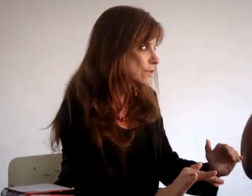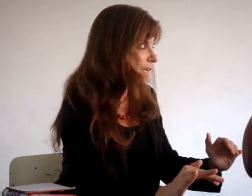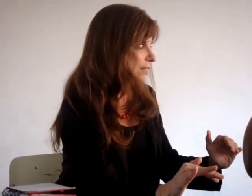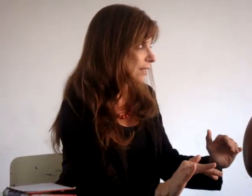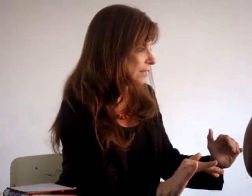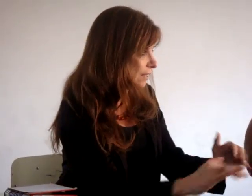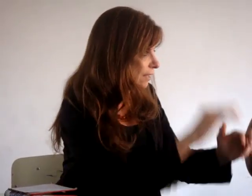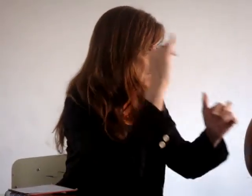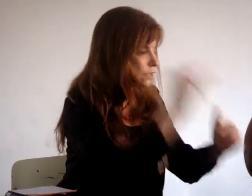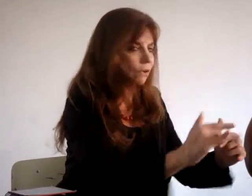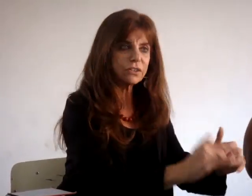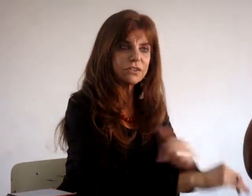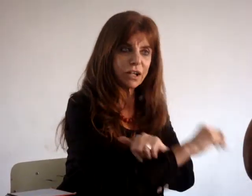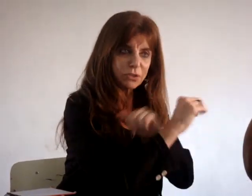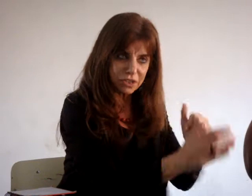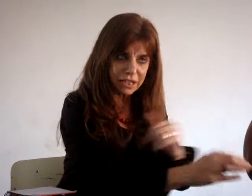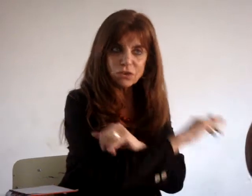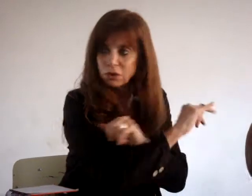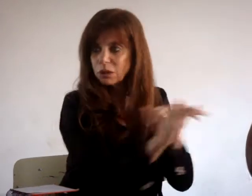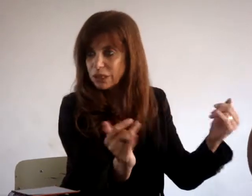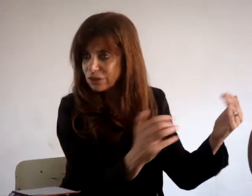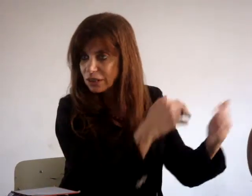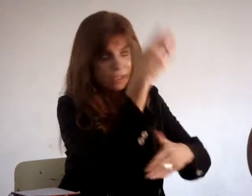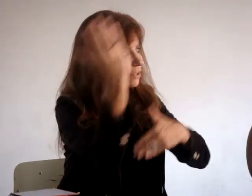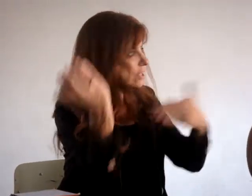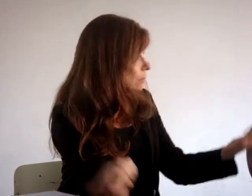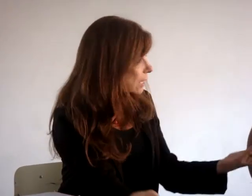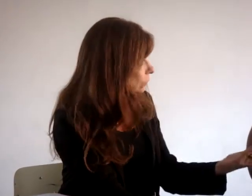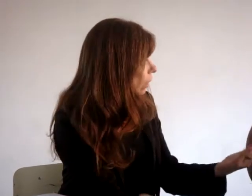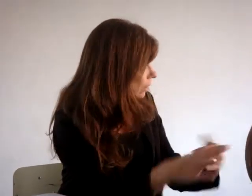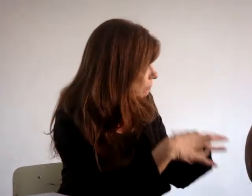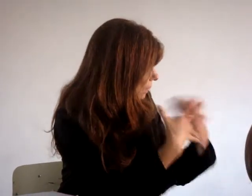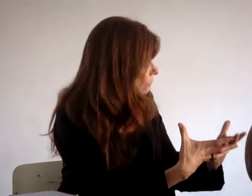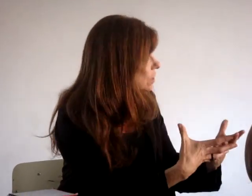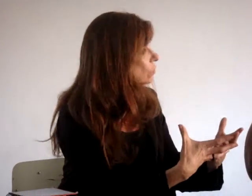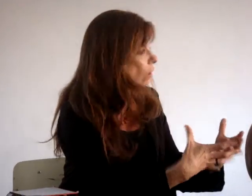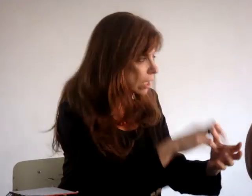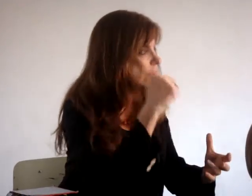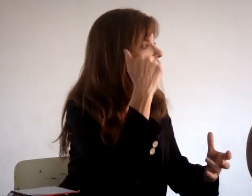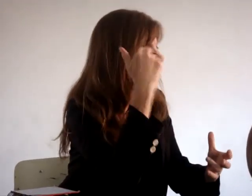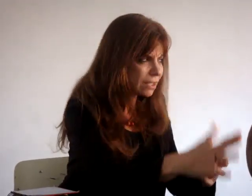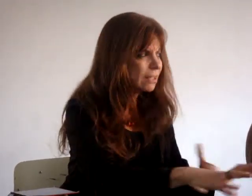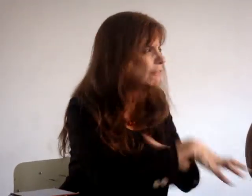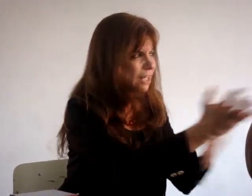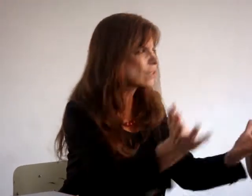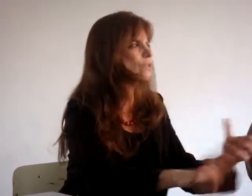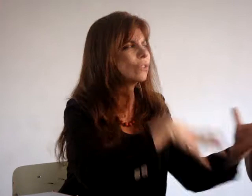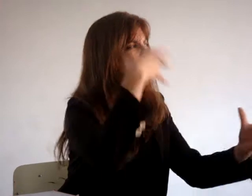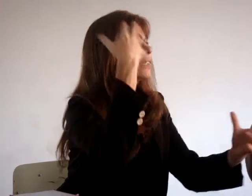diferença. A desigualdade social é uma sociedade totalmente discriminatória, preconceituosa, acho que tem várias opções,